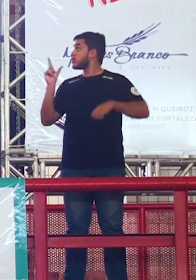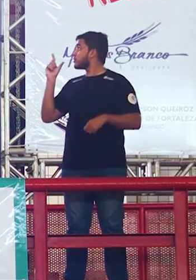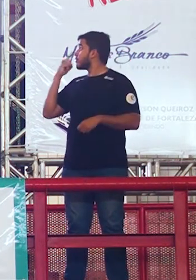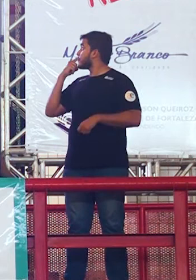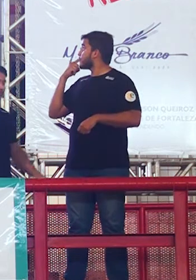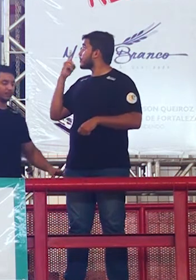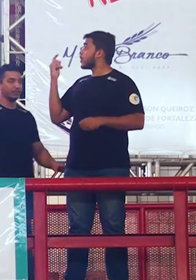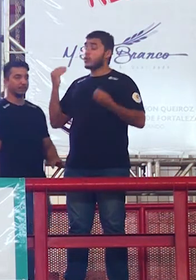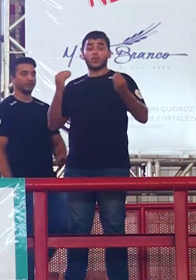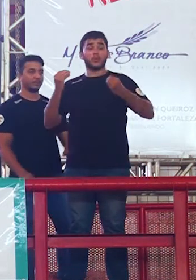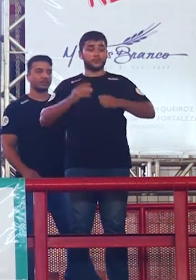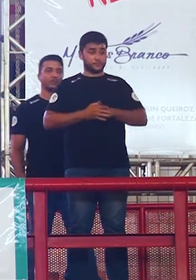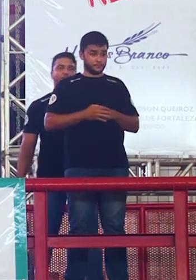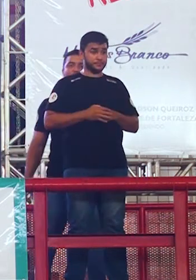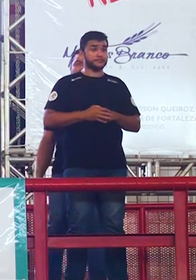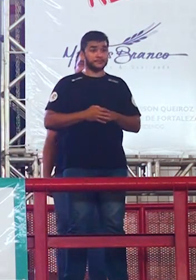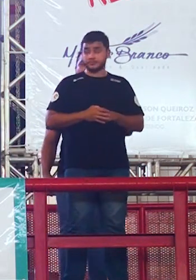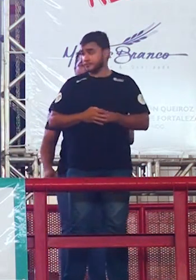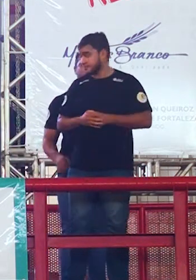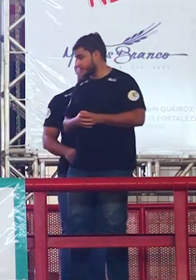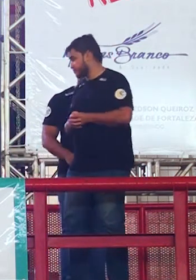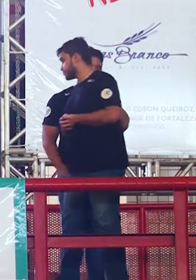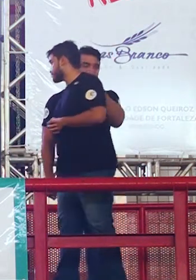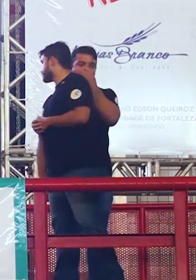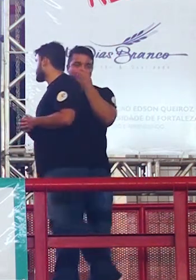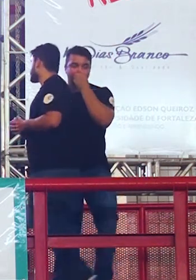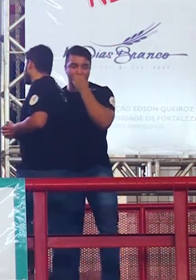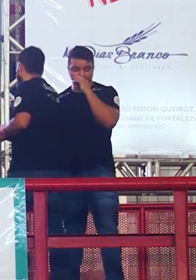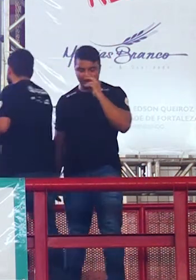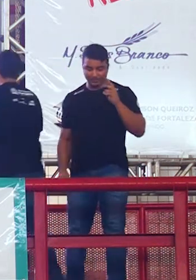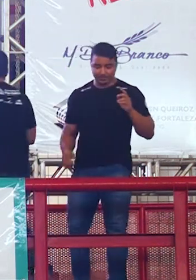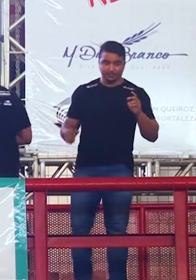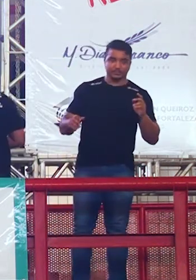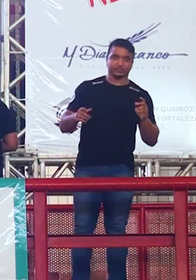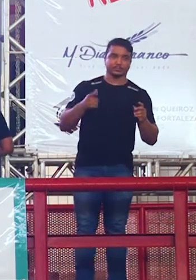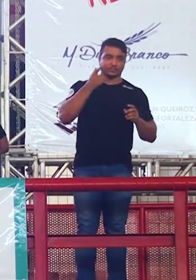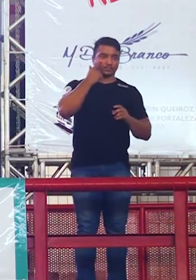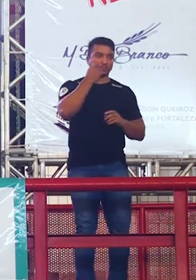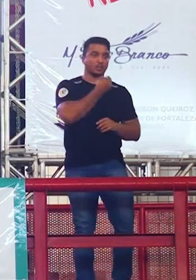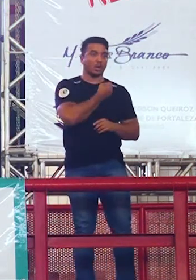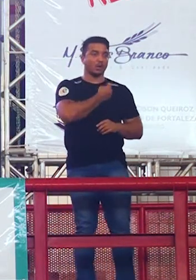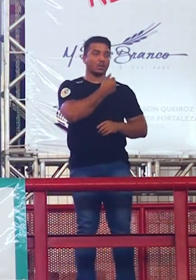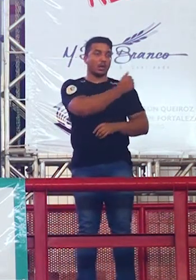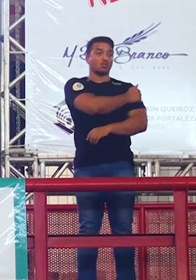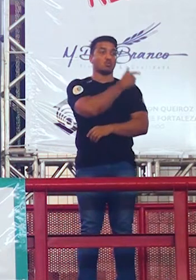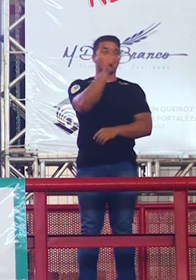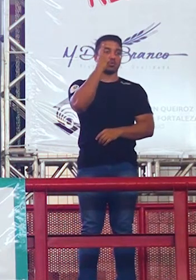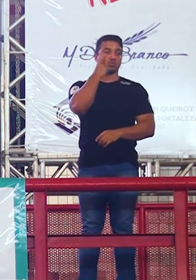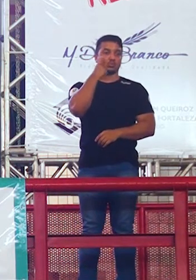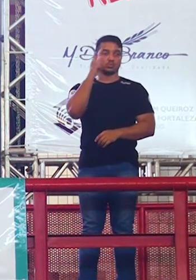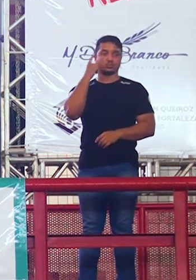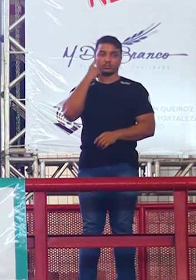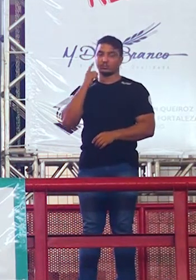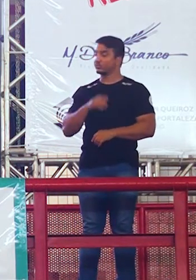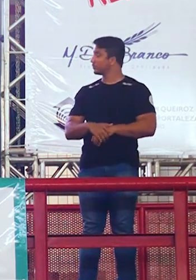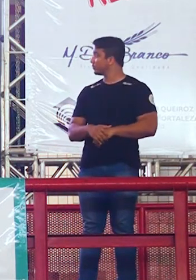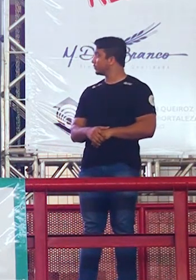olhar viu vamos puxar mais um pouquinho por favor olha a nota desse aluno desce um pouquinho